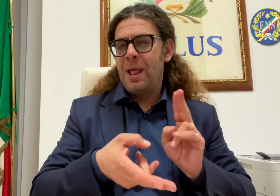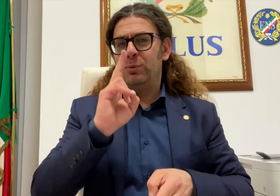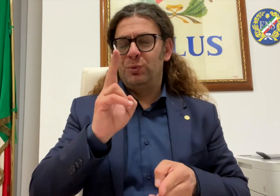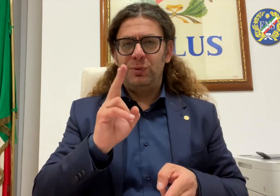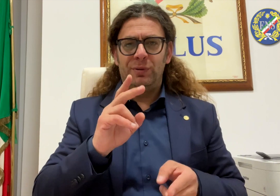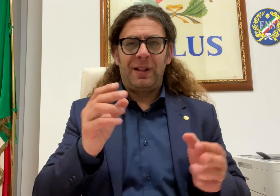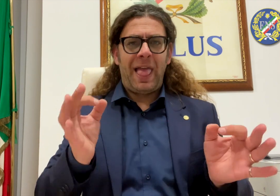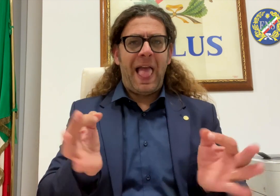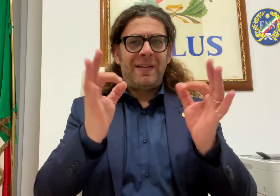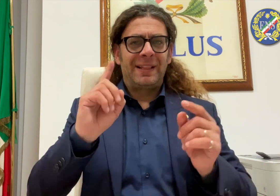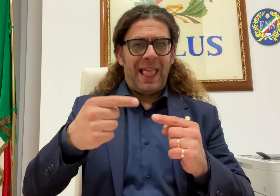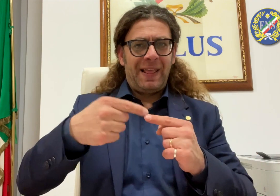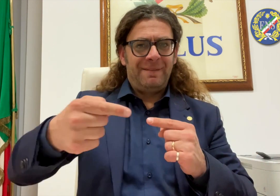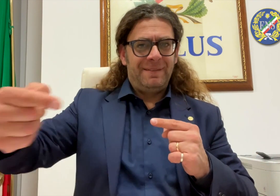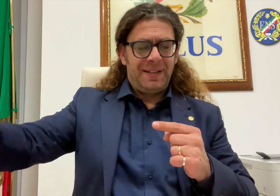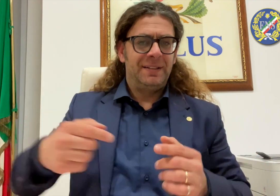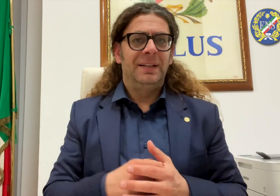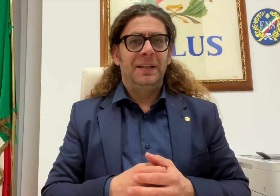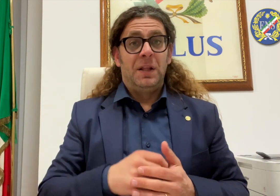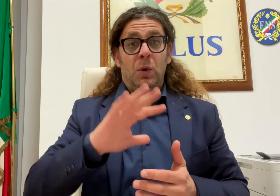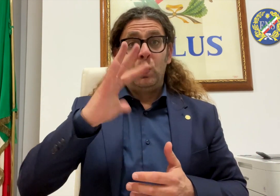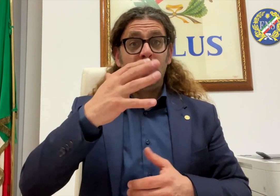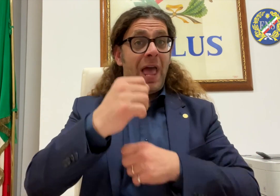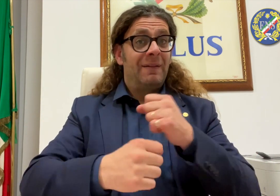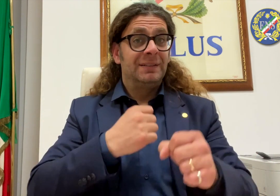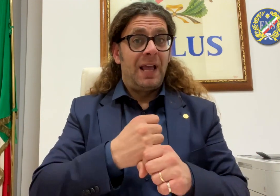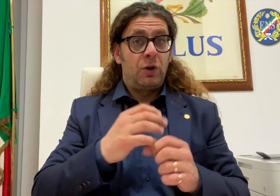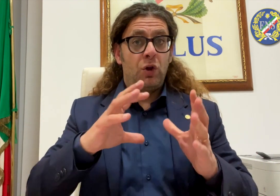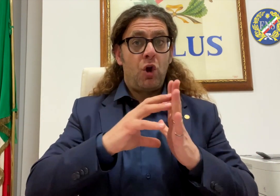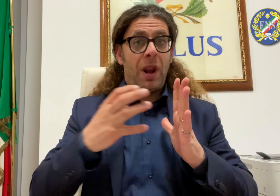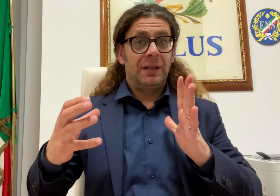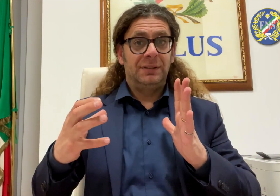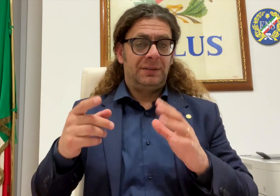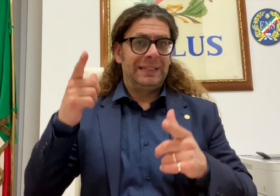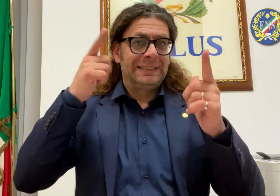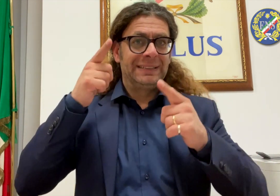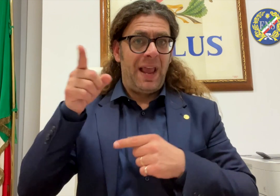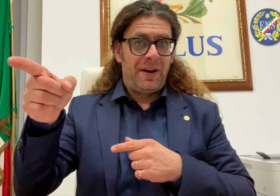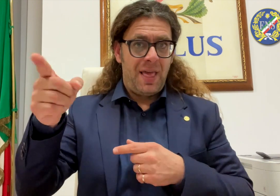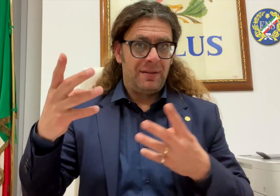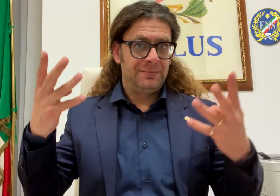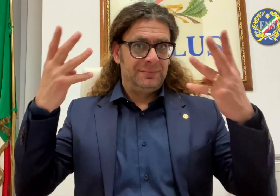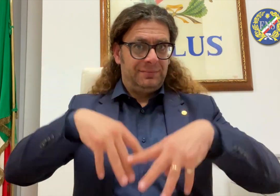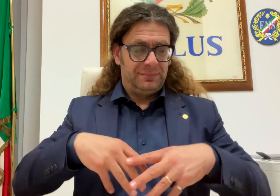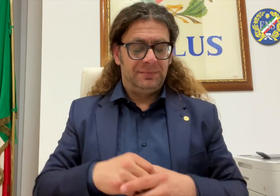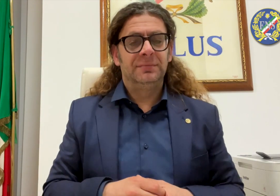il personale con l'intento di organizzare al meglio il funzionamento degli uffici della sede centrale. Per la prima volta tutto il lavoro è